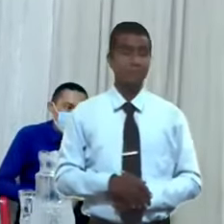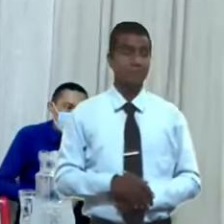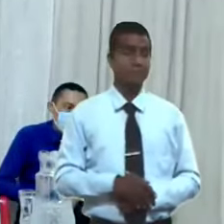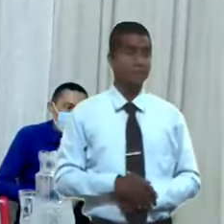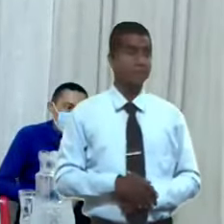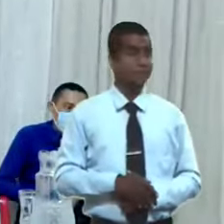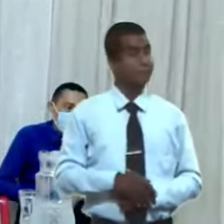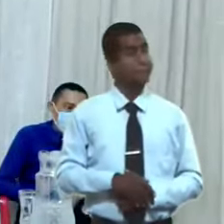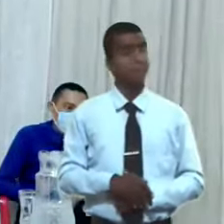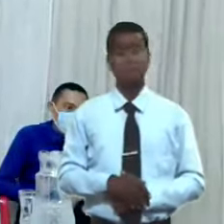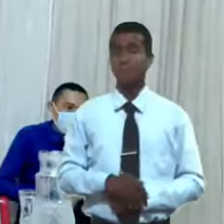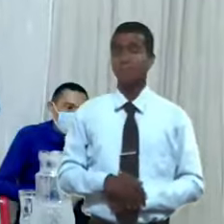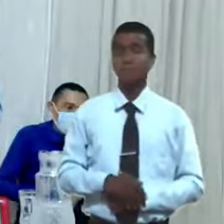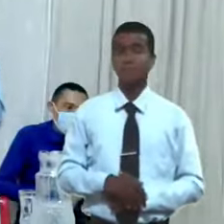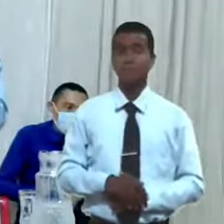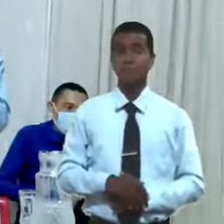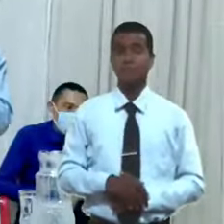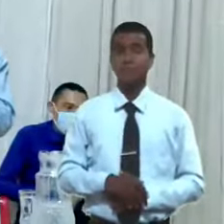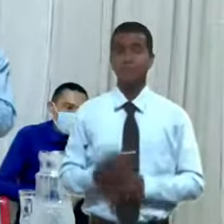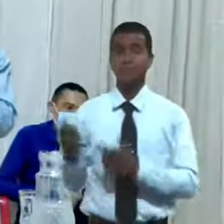y por eso el apóstol dice